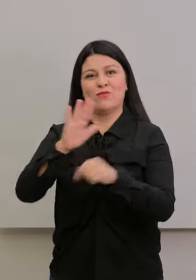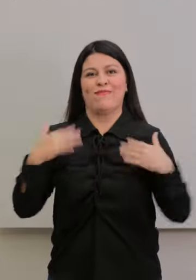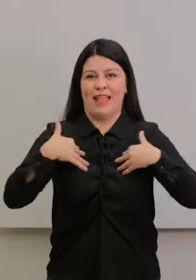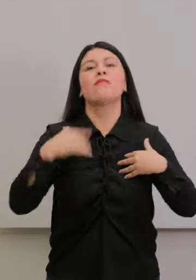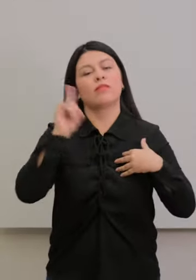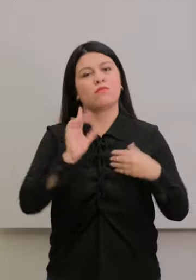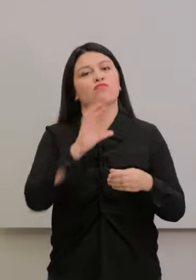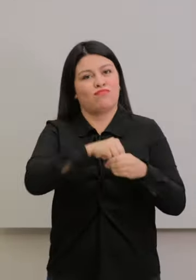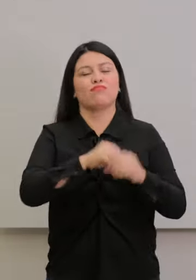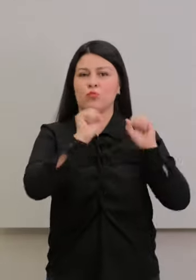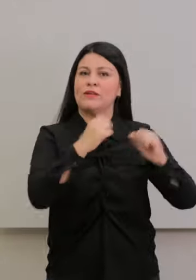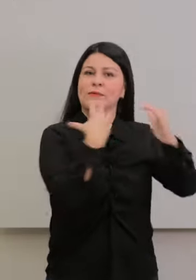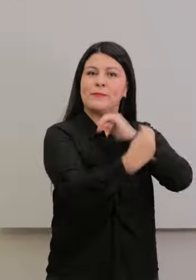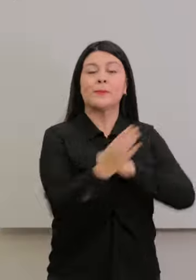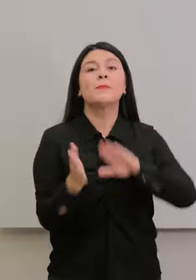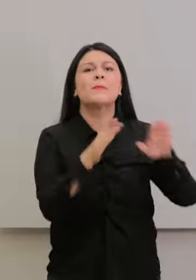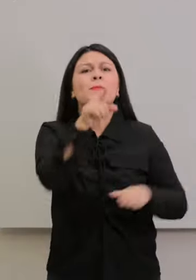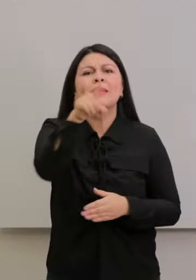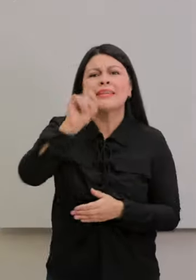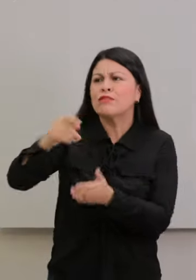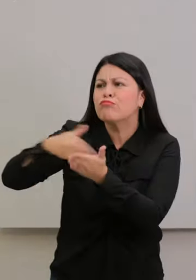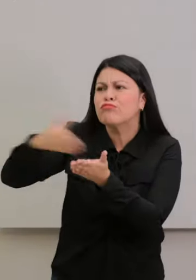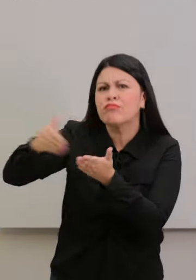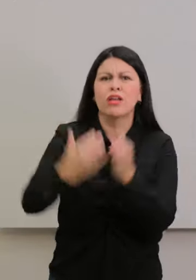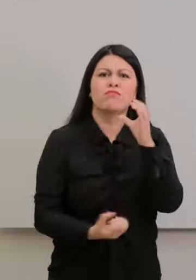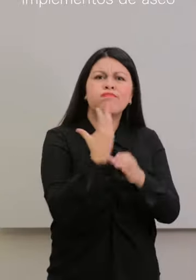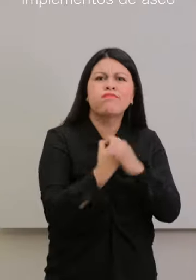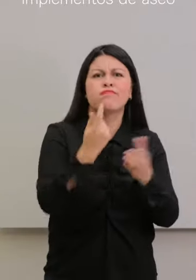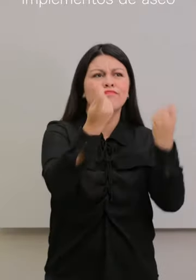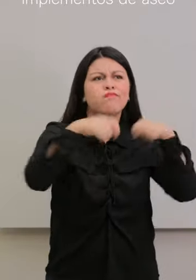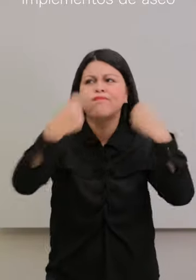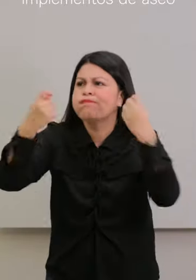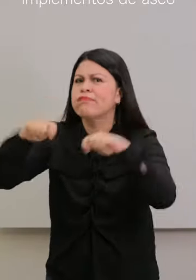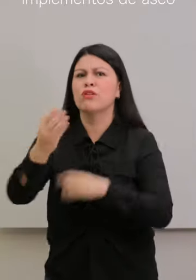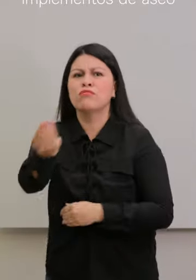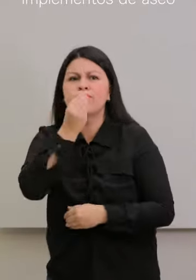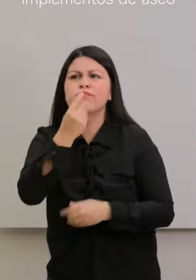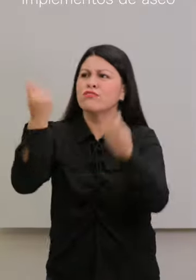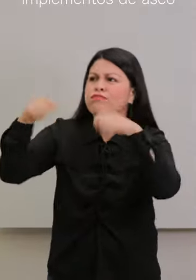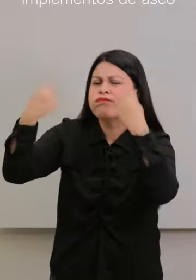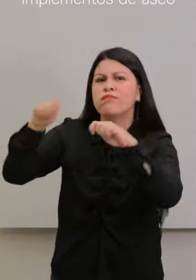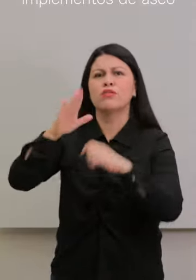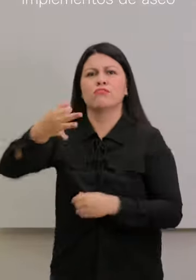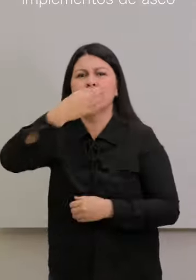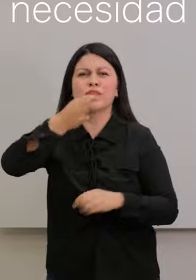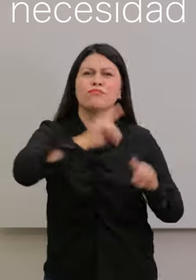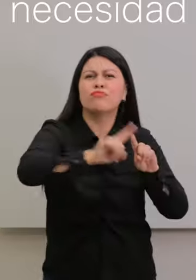requieran comprar, producir o vender alimentos, medicamentos, implementos de aseo y otros